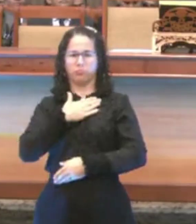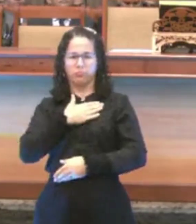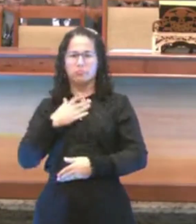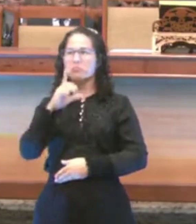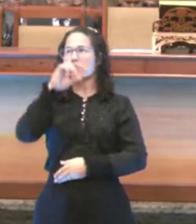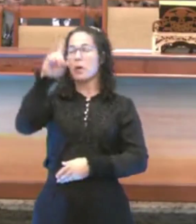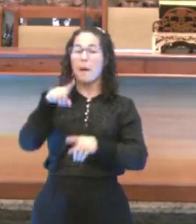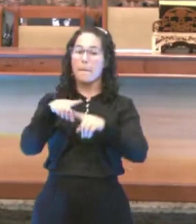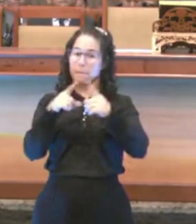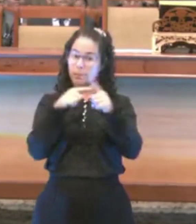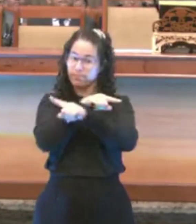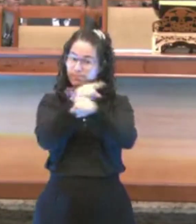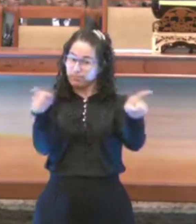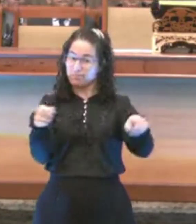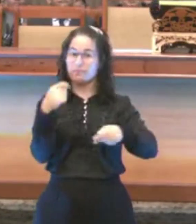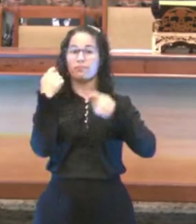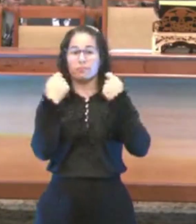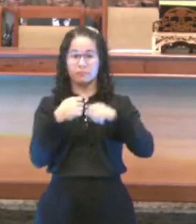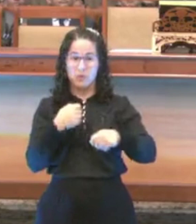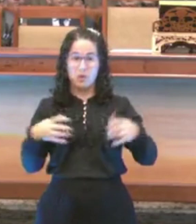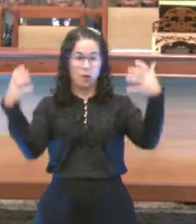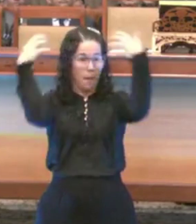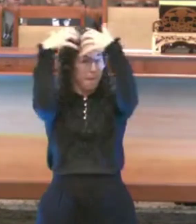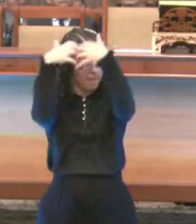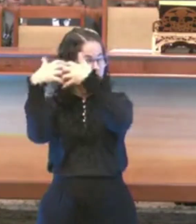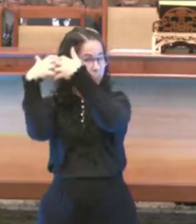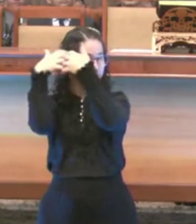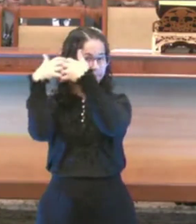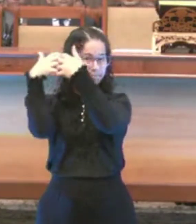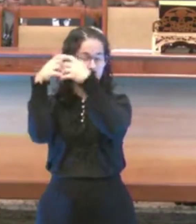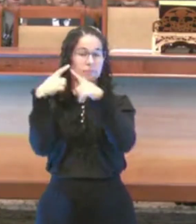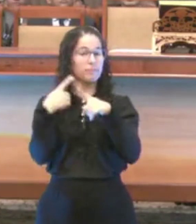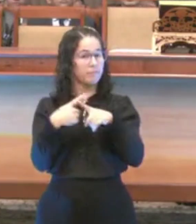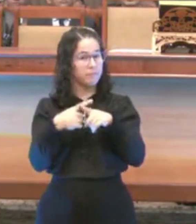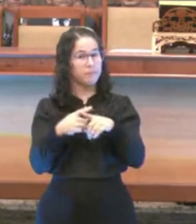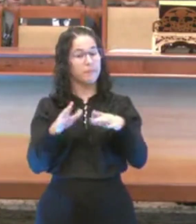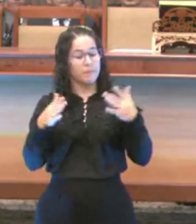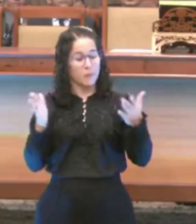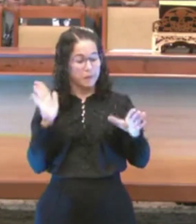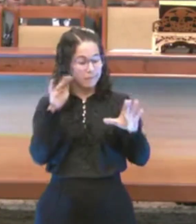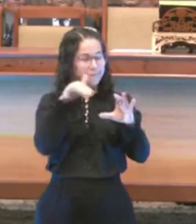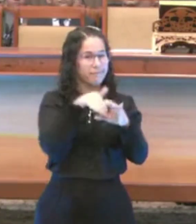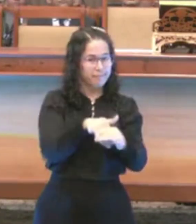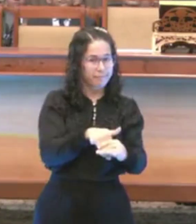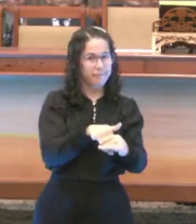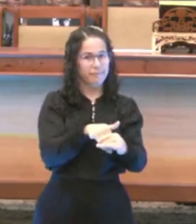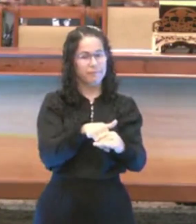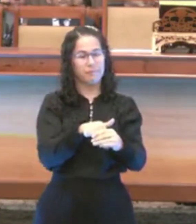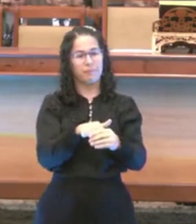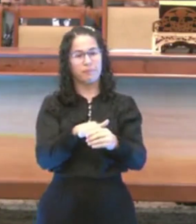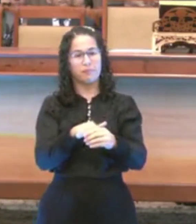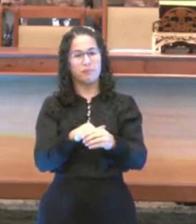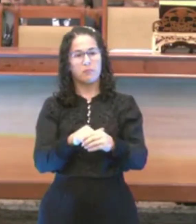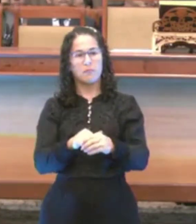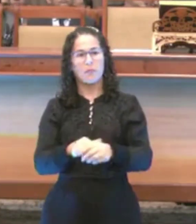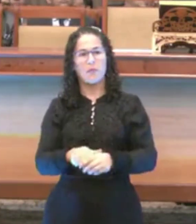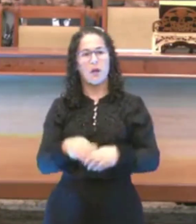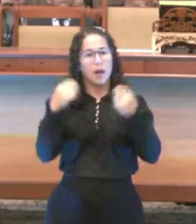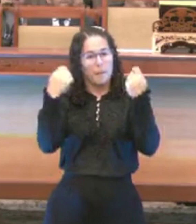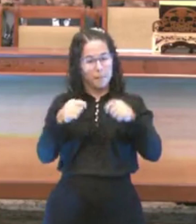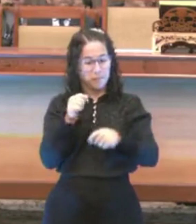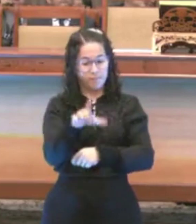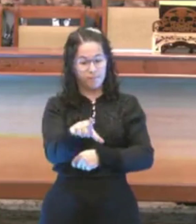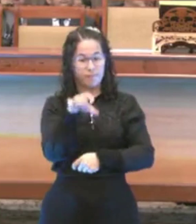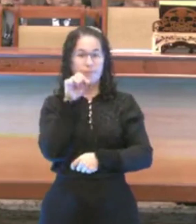dele. Então isso é muito importante. Por quê? Porque quando for votar, a questão não vai funcionar. Até